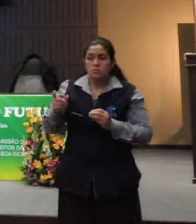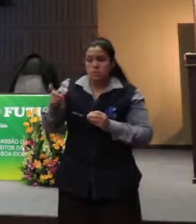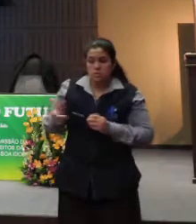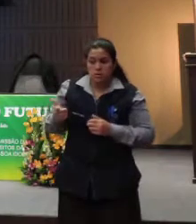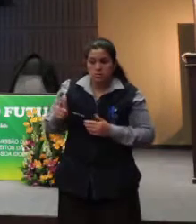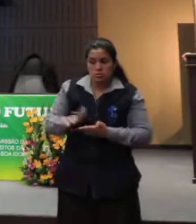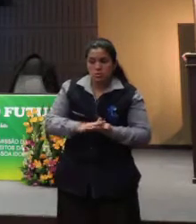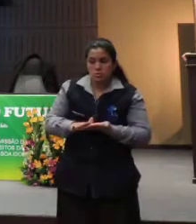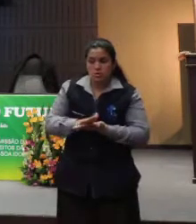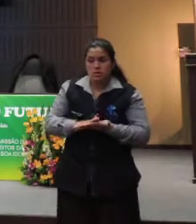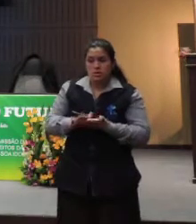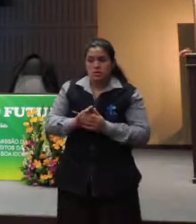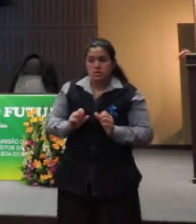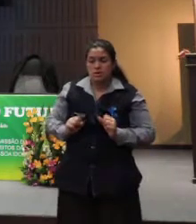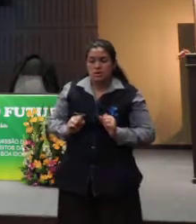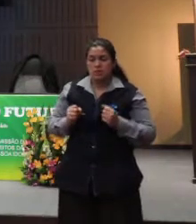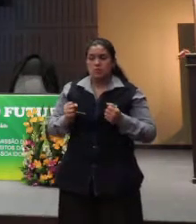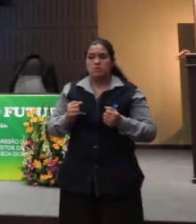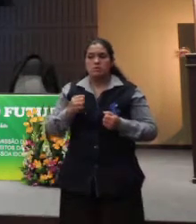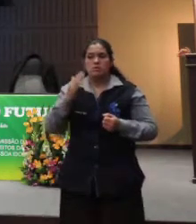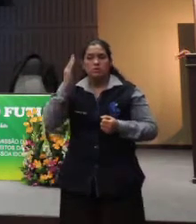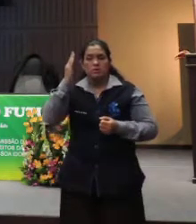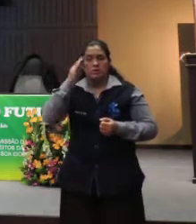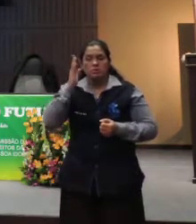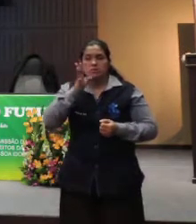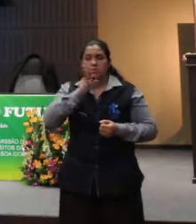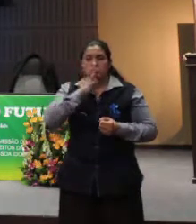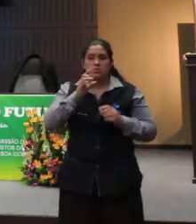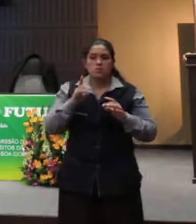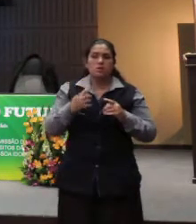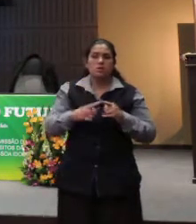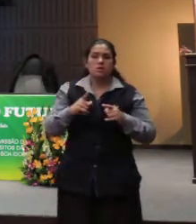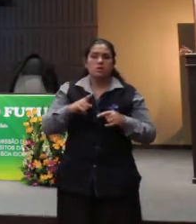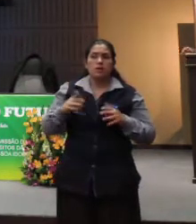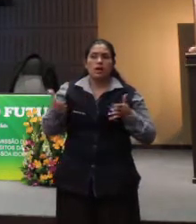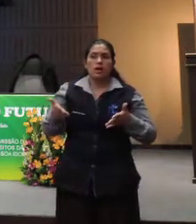mais condições de fazer, só porque está fazendo em uma outra velocidade.